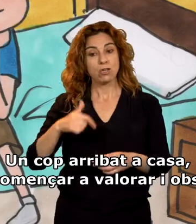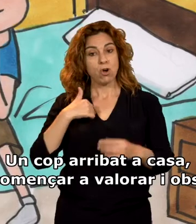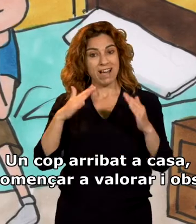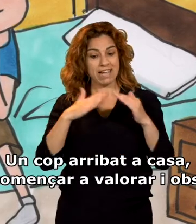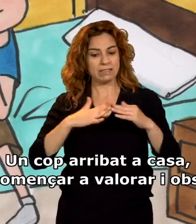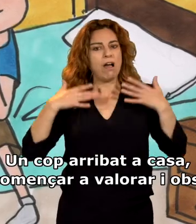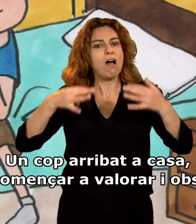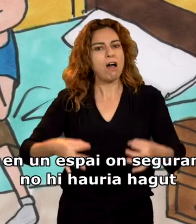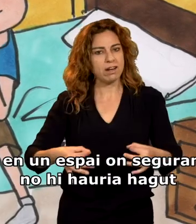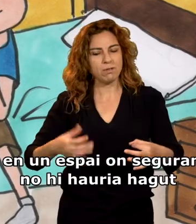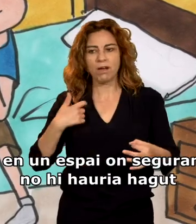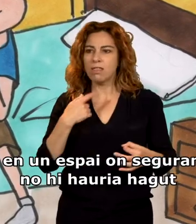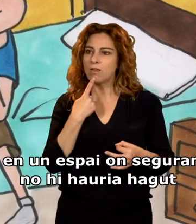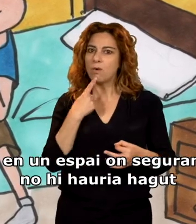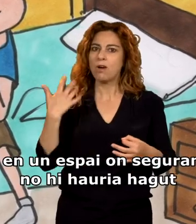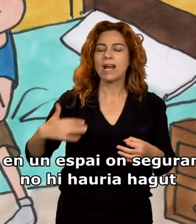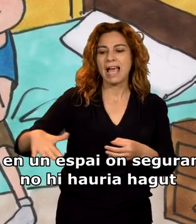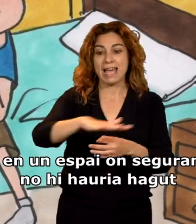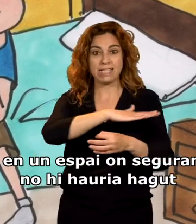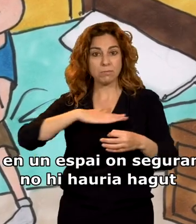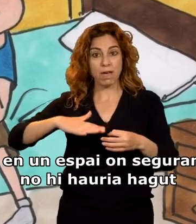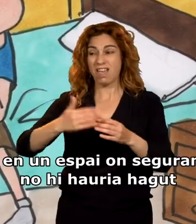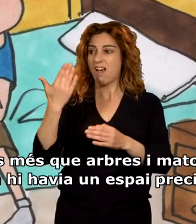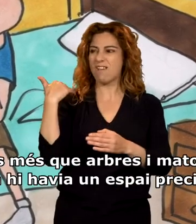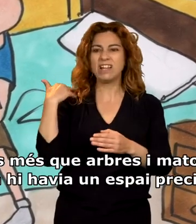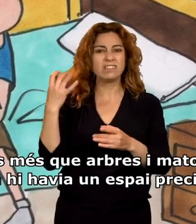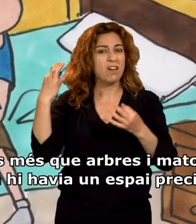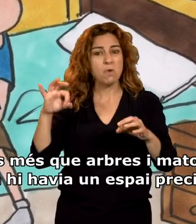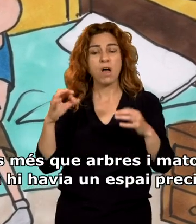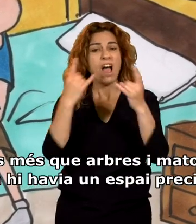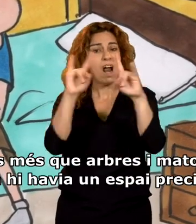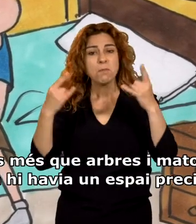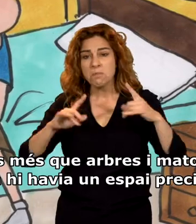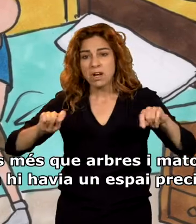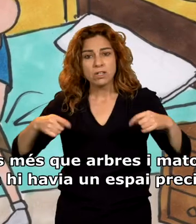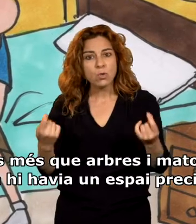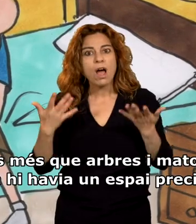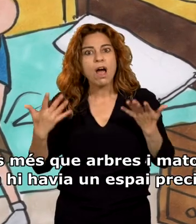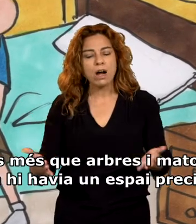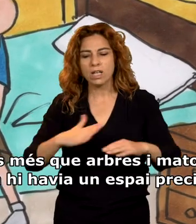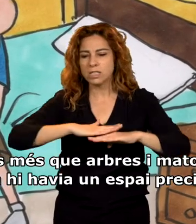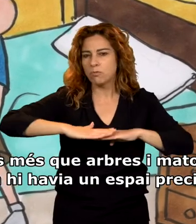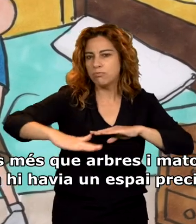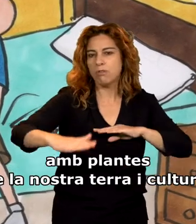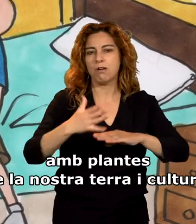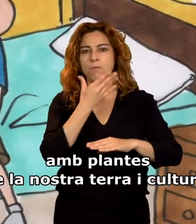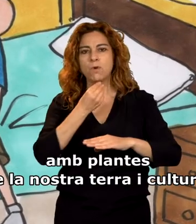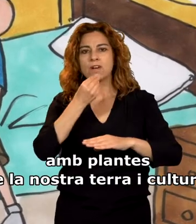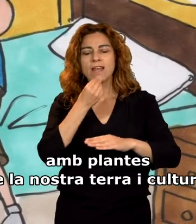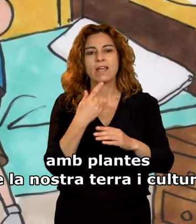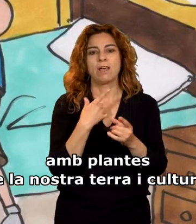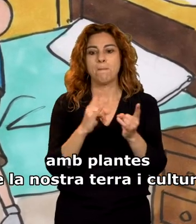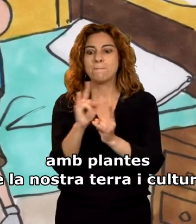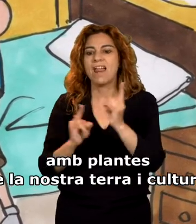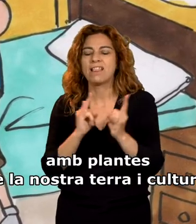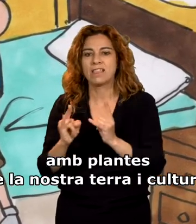començar a valorar i observar com en un espai on segurament no hi hauria hagut res més que arbres i matolls, ara hi havia un espai preciós, amb plantes